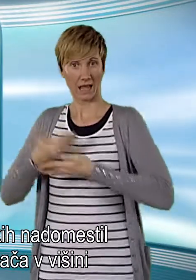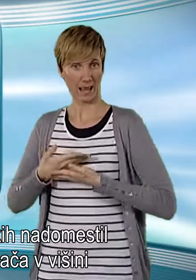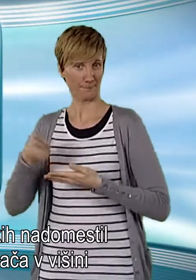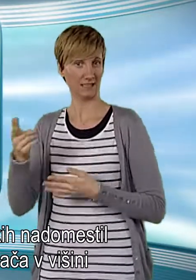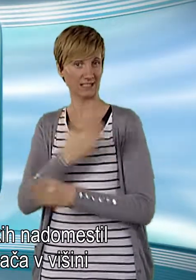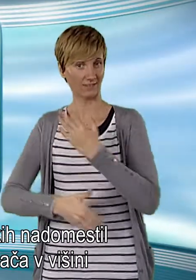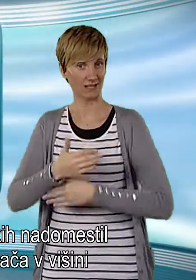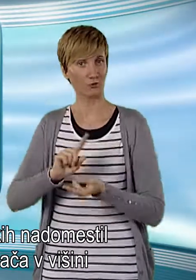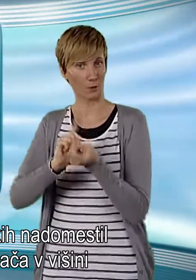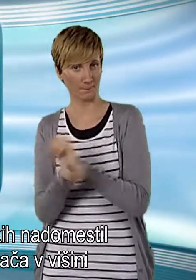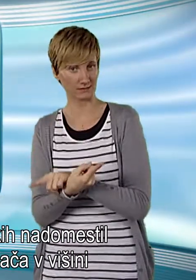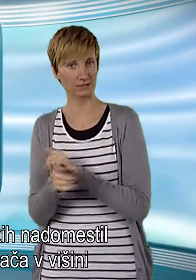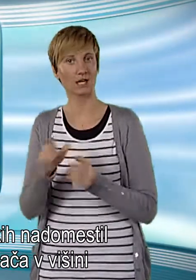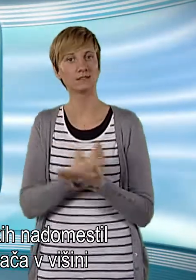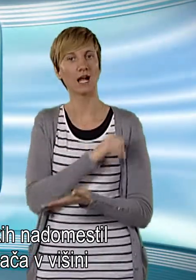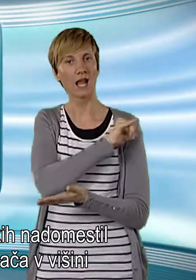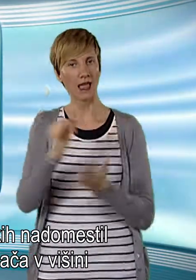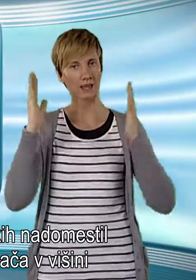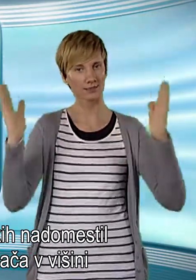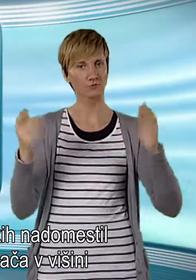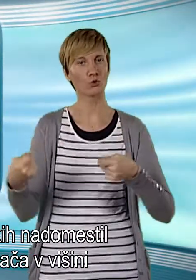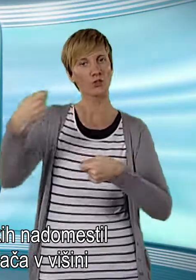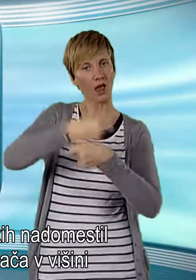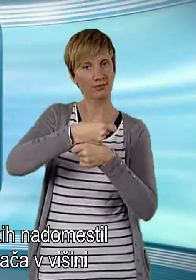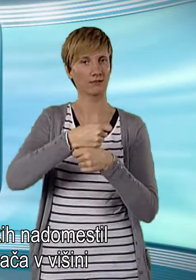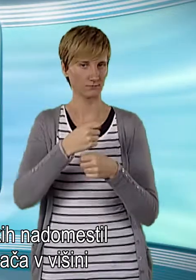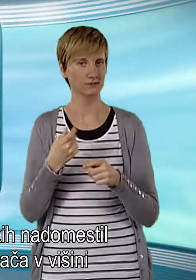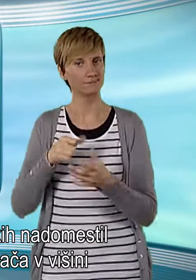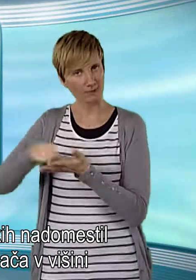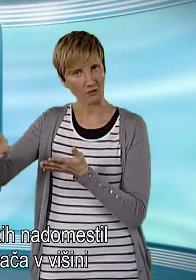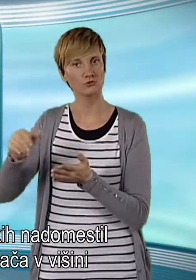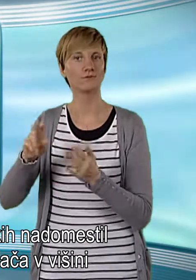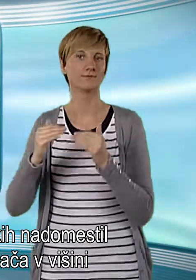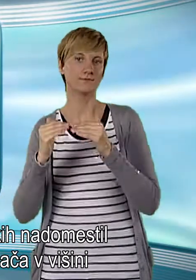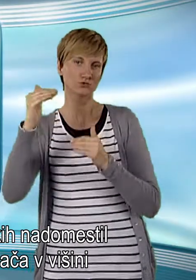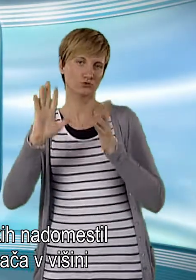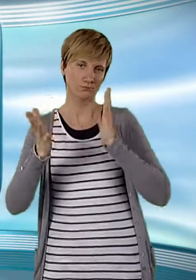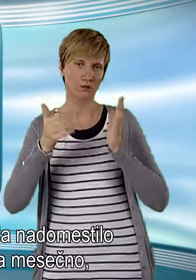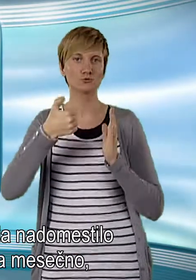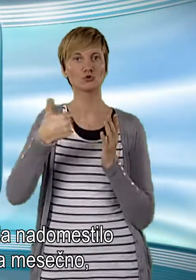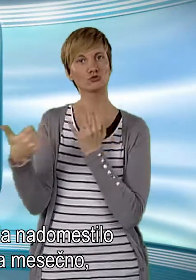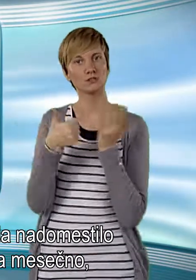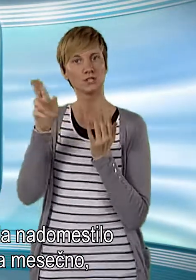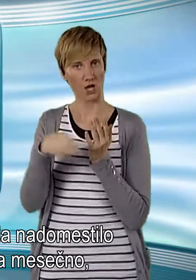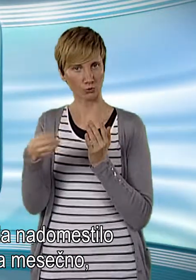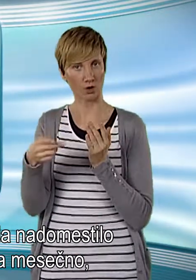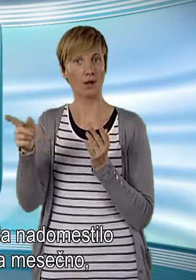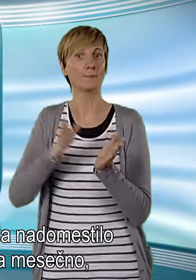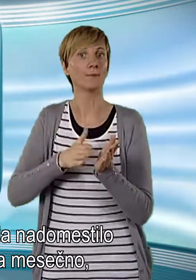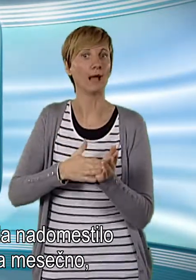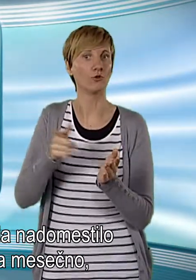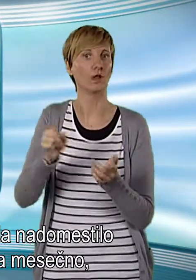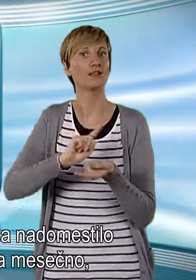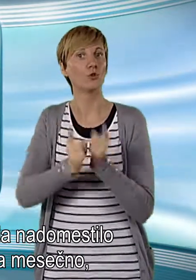Prejemnikom invalidskih nadomestil se letni dodatek izplača v višini 166 evrov, v primeru, da